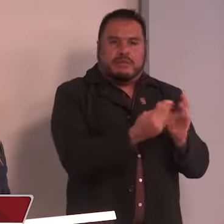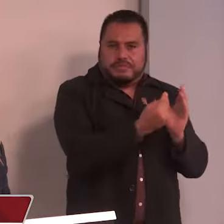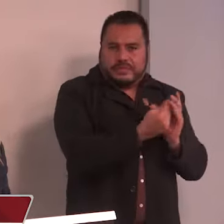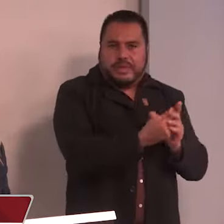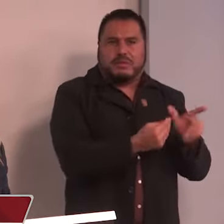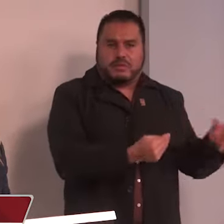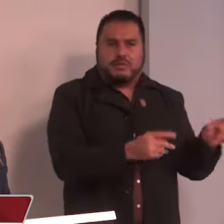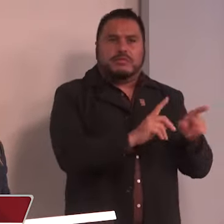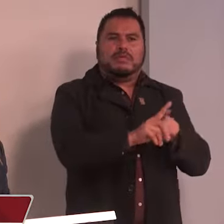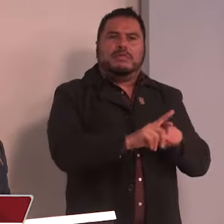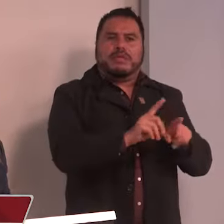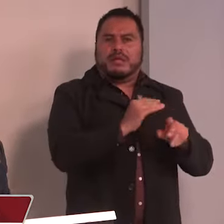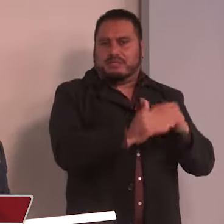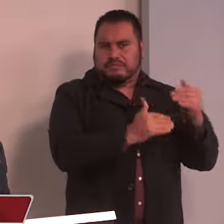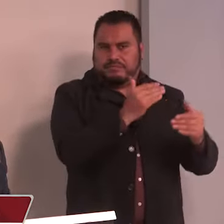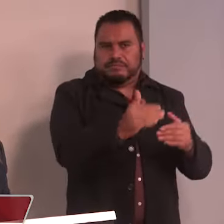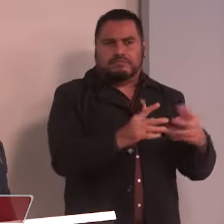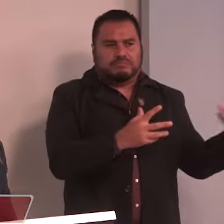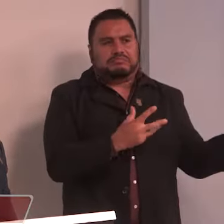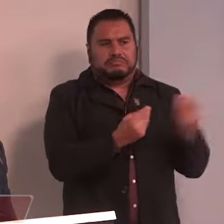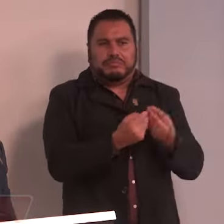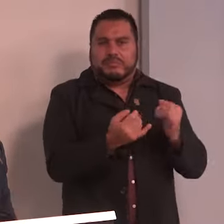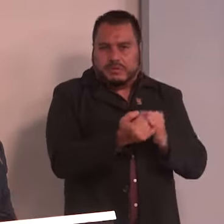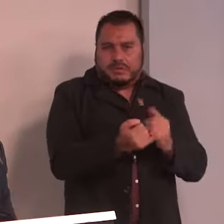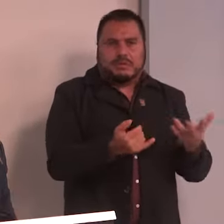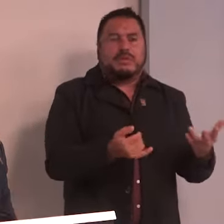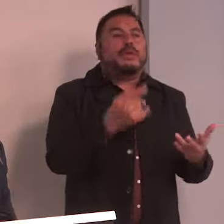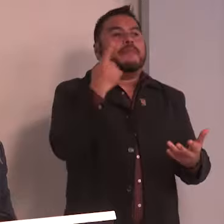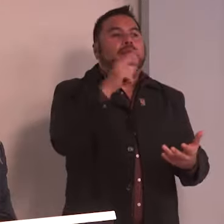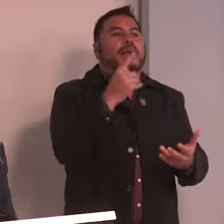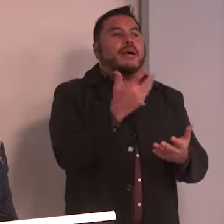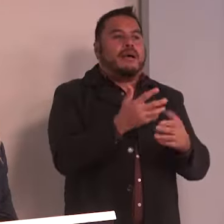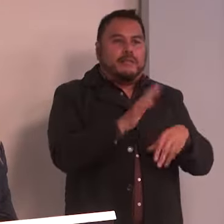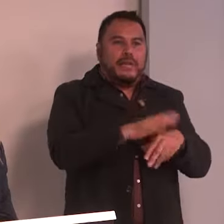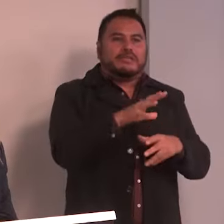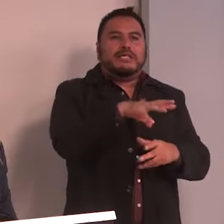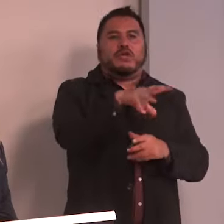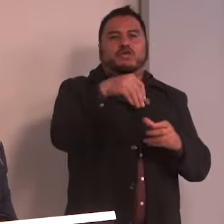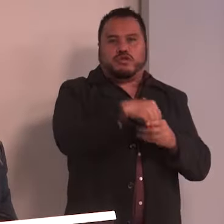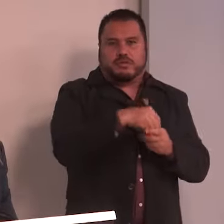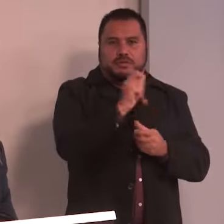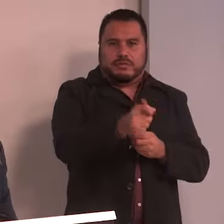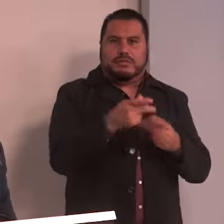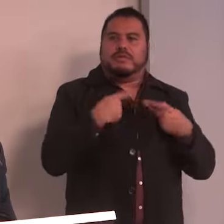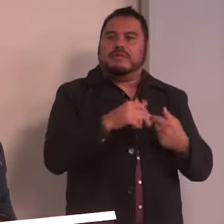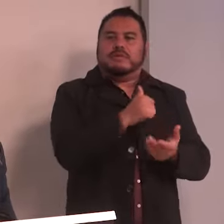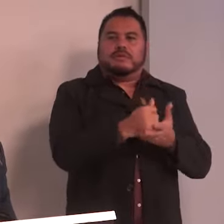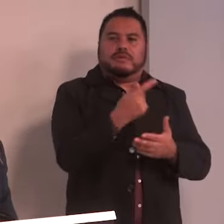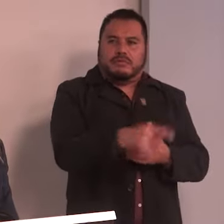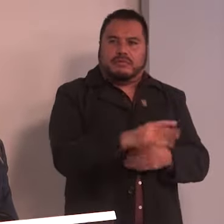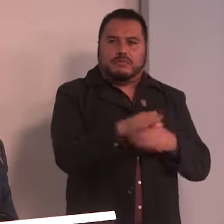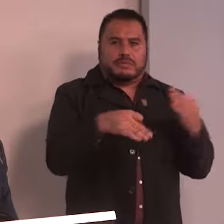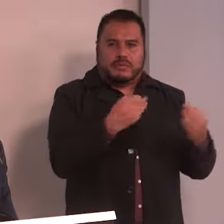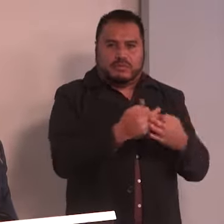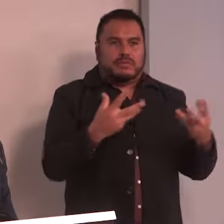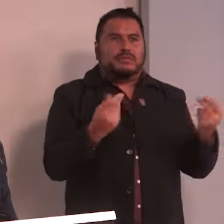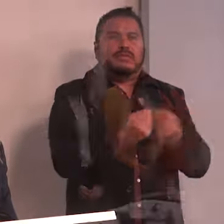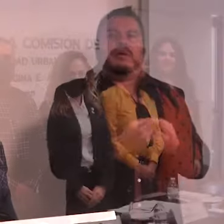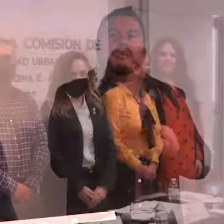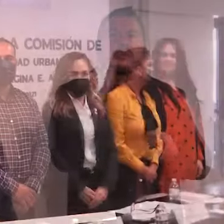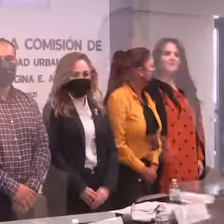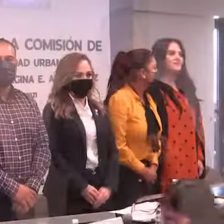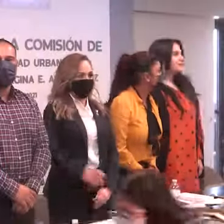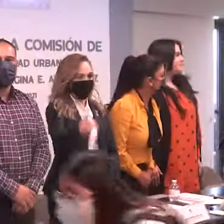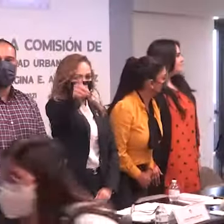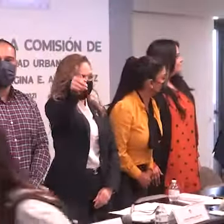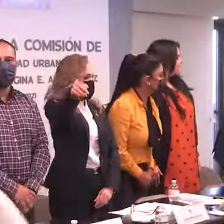en diferentes etapas del proceso, consiguiendo así la inclusión de todos los ciudadanos concentrados en un comité